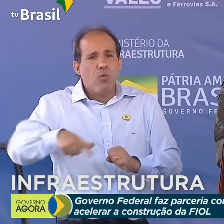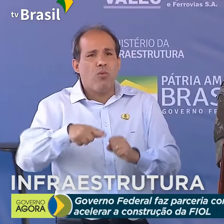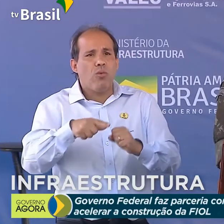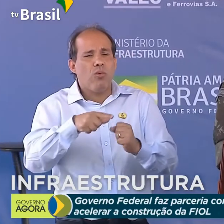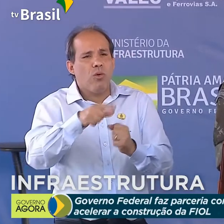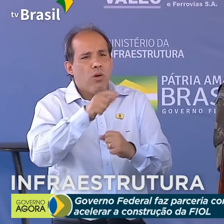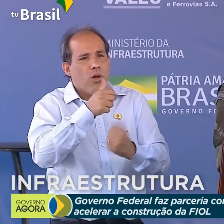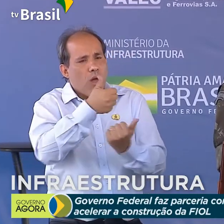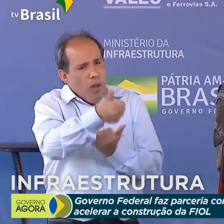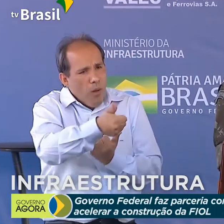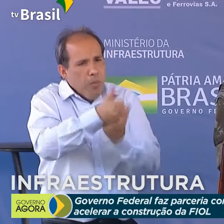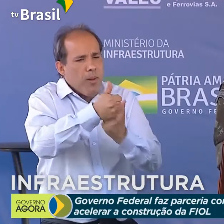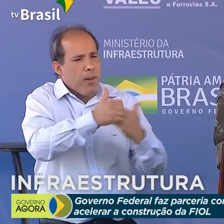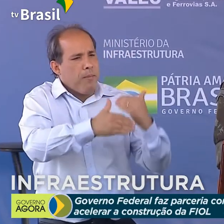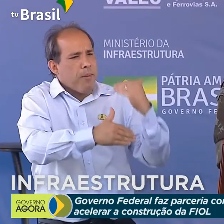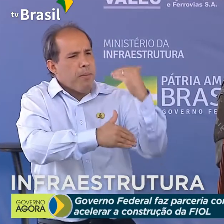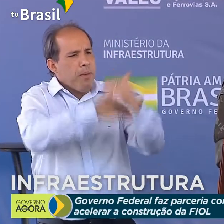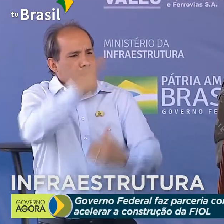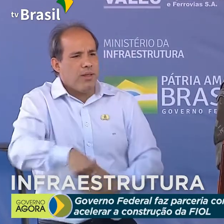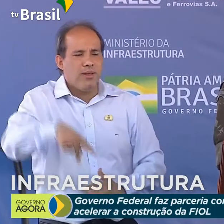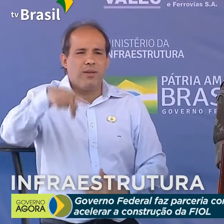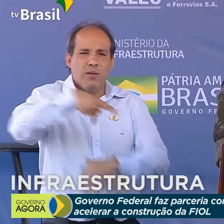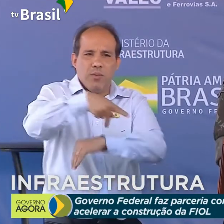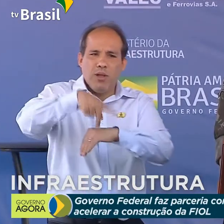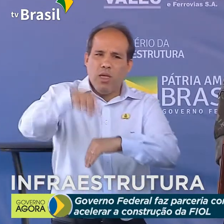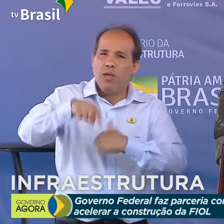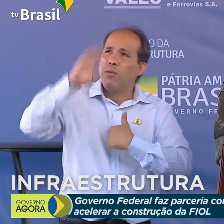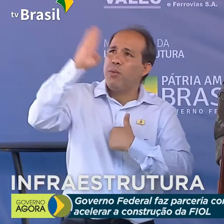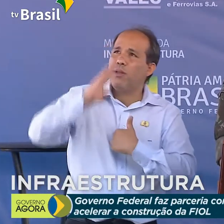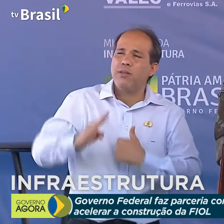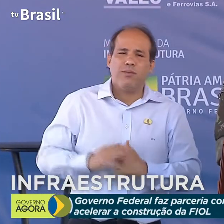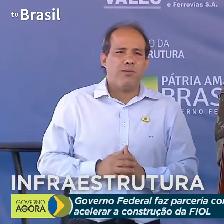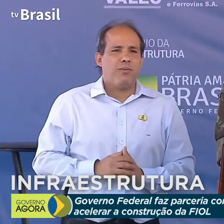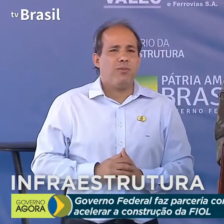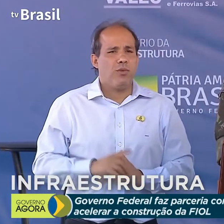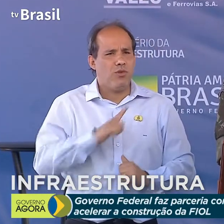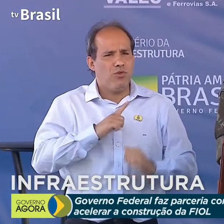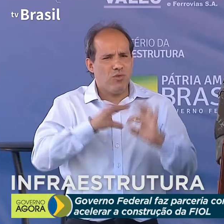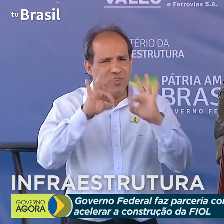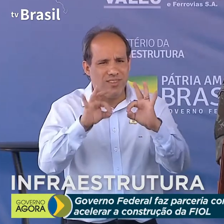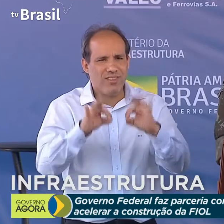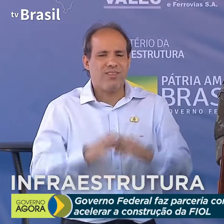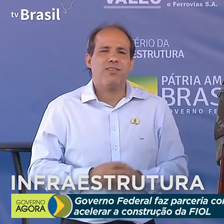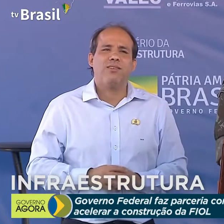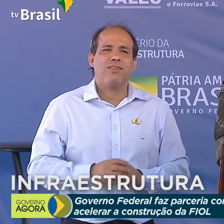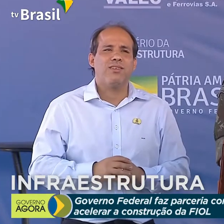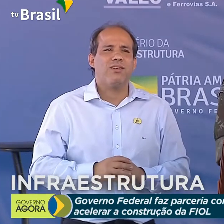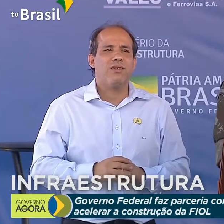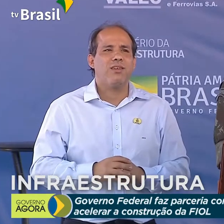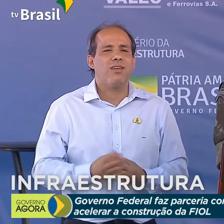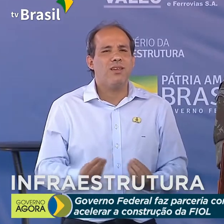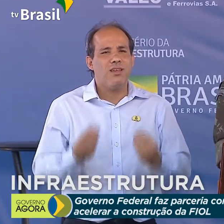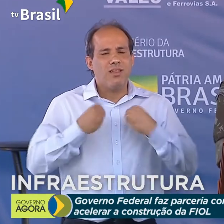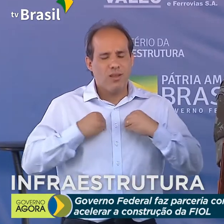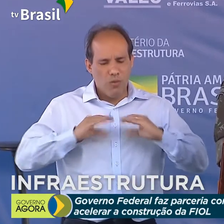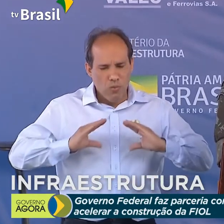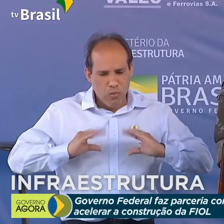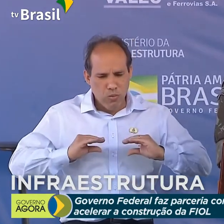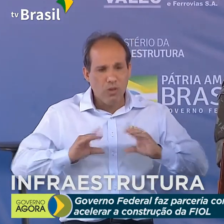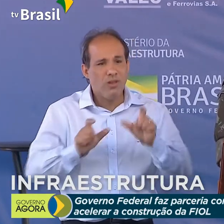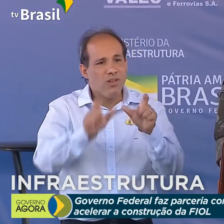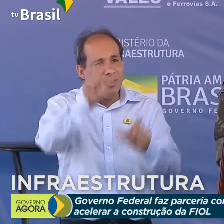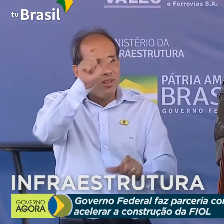cooperar com o progresso do nosso país, o Brasil. Certamente, acalenta a alma de todo